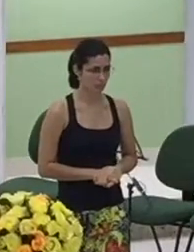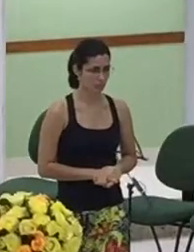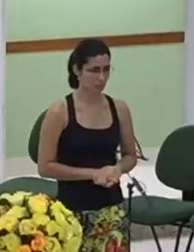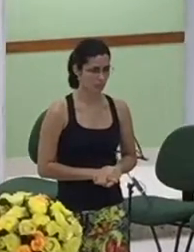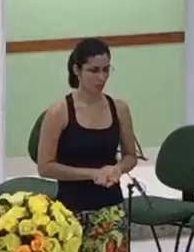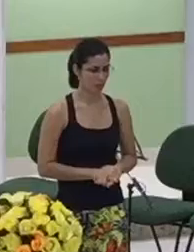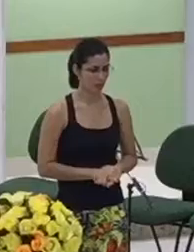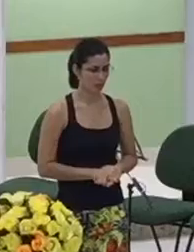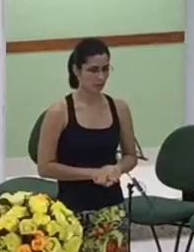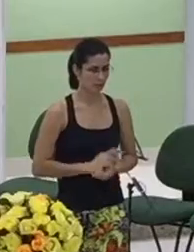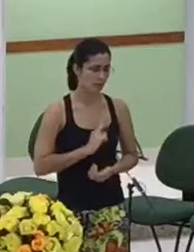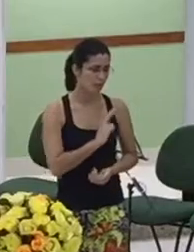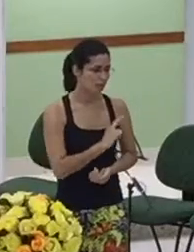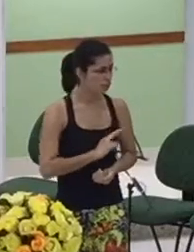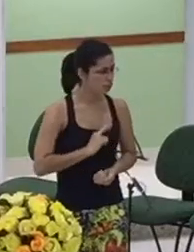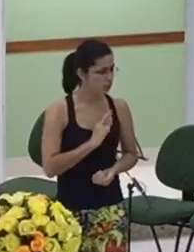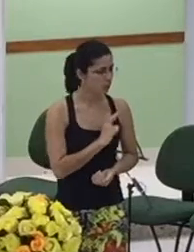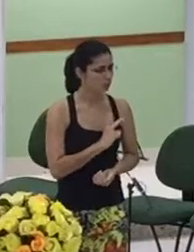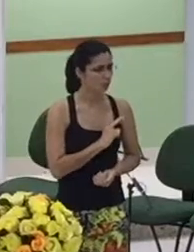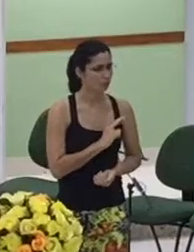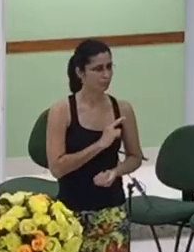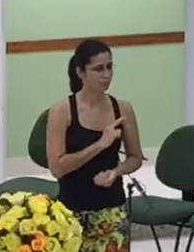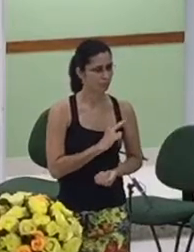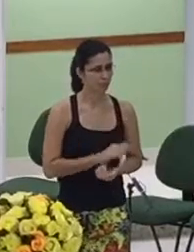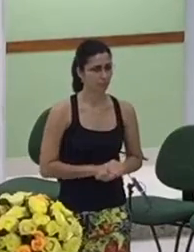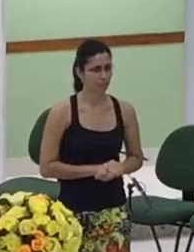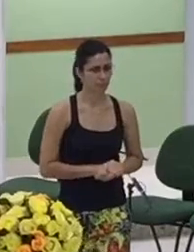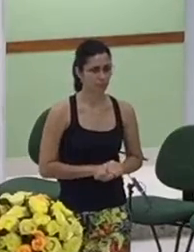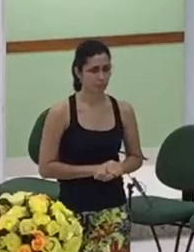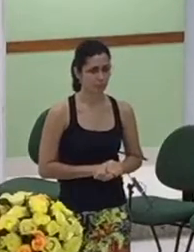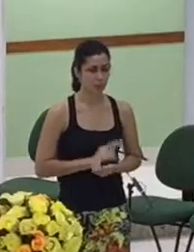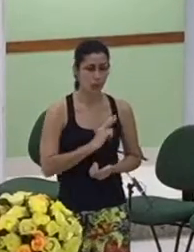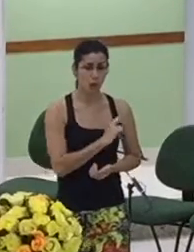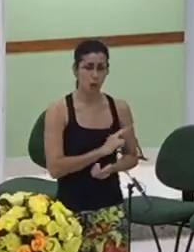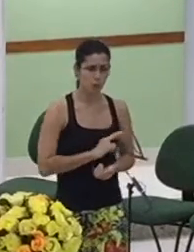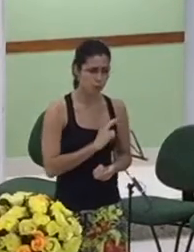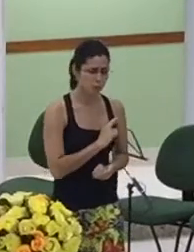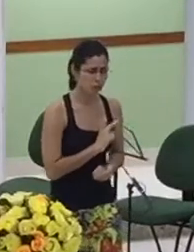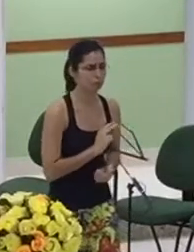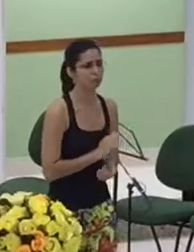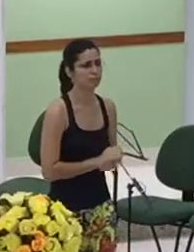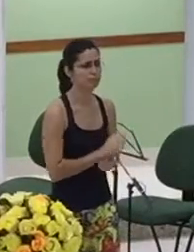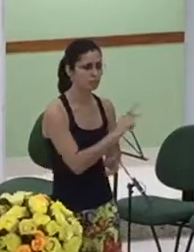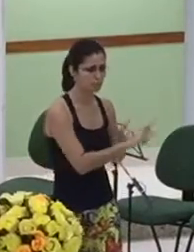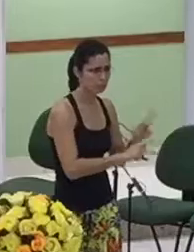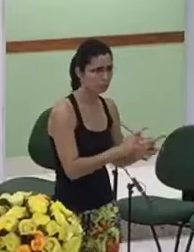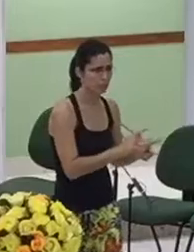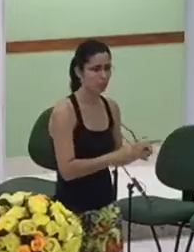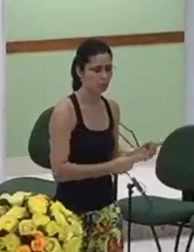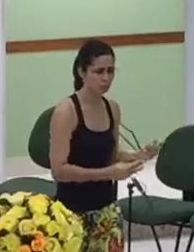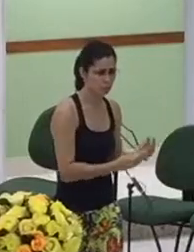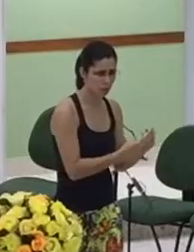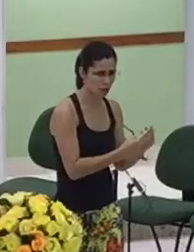ela não era também do povo ela não era da linhagem de Abraão